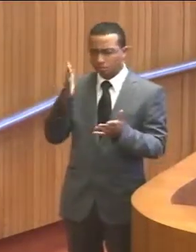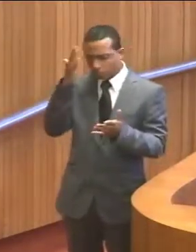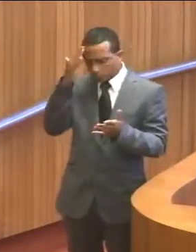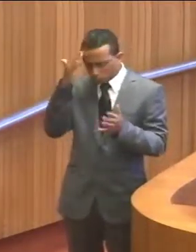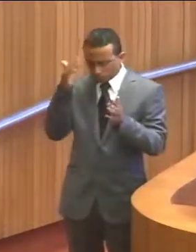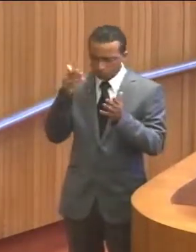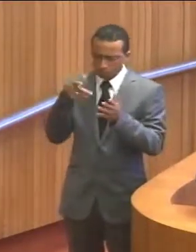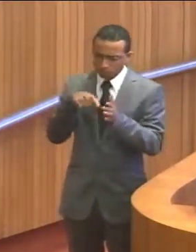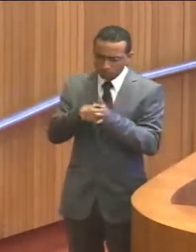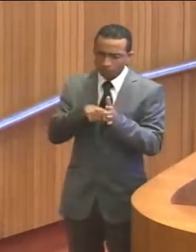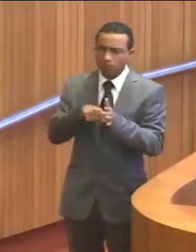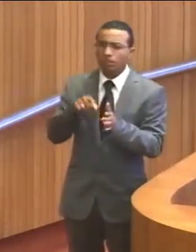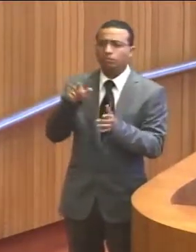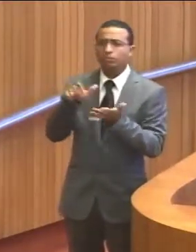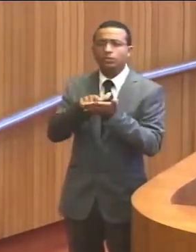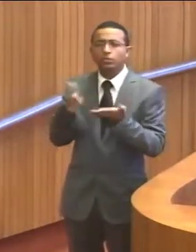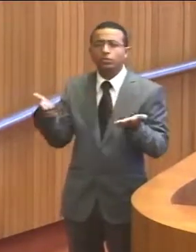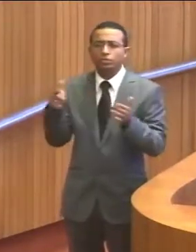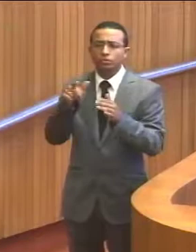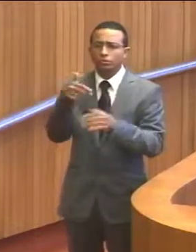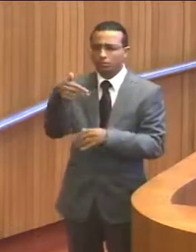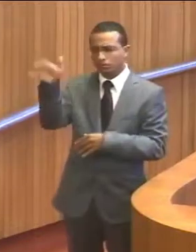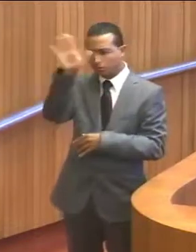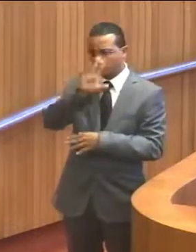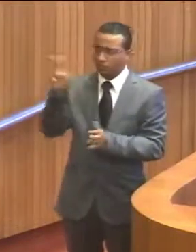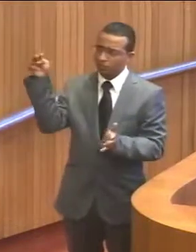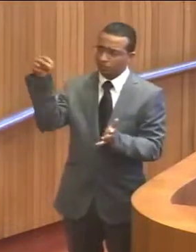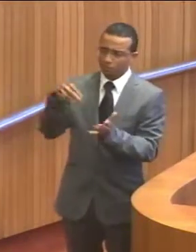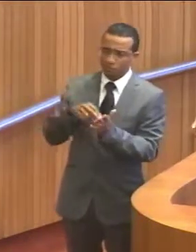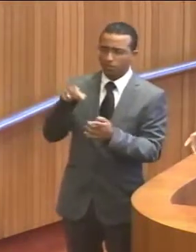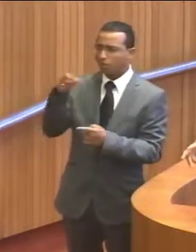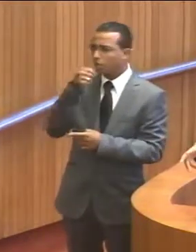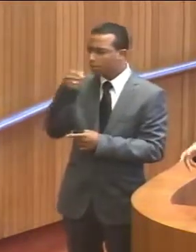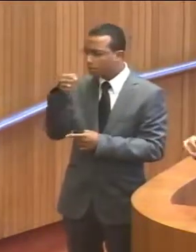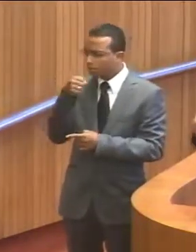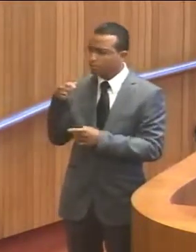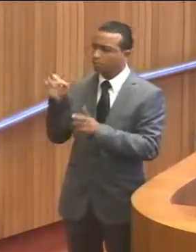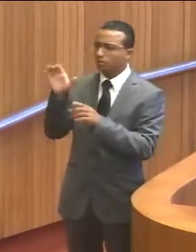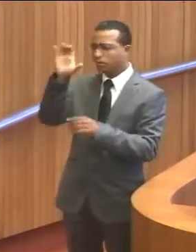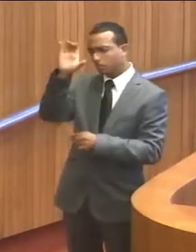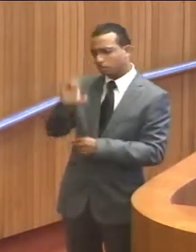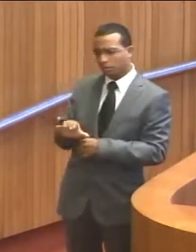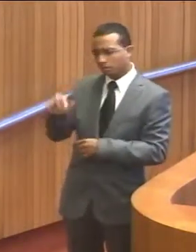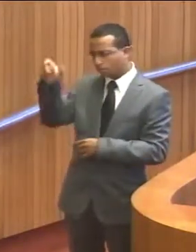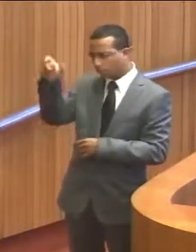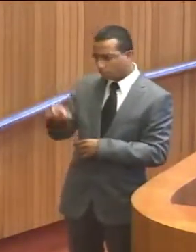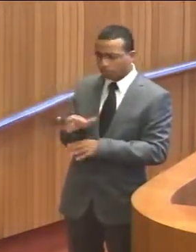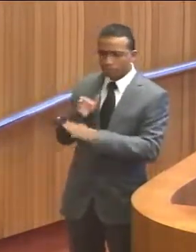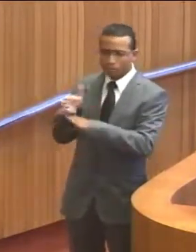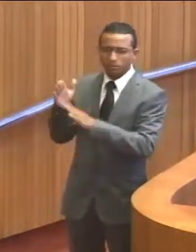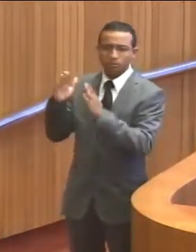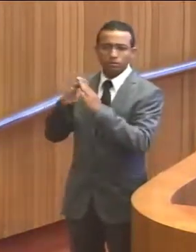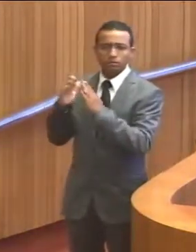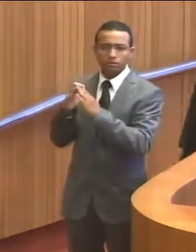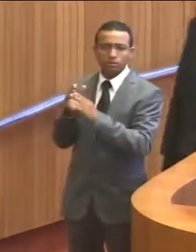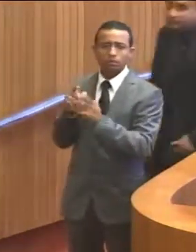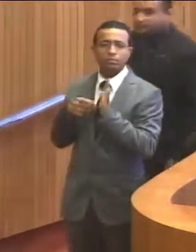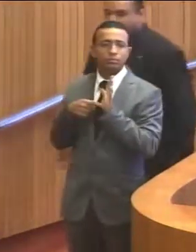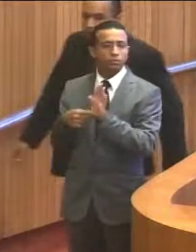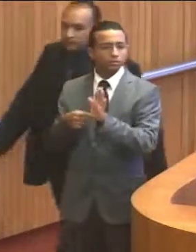densa, pela mídia nacional. Vieram aqui, fizeram reportagem com o cidadão maranhense, foram às casas deles,